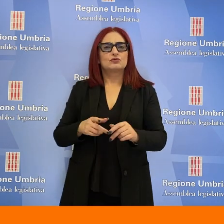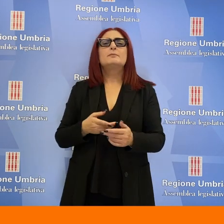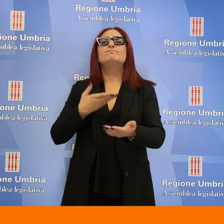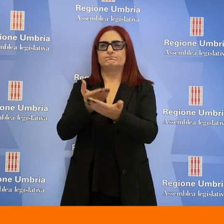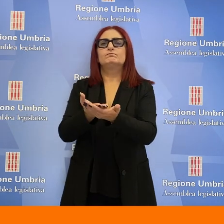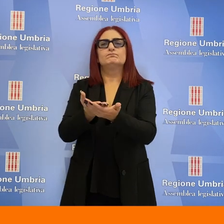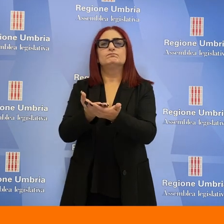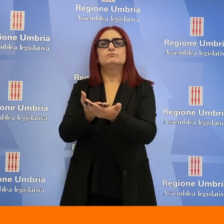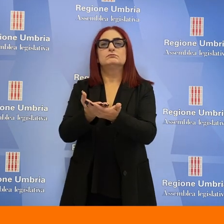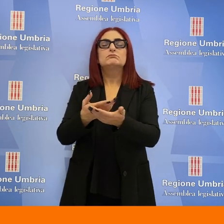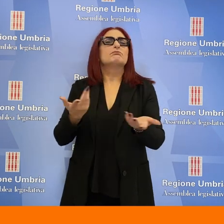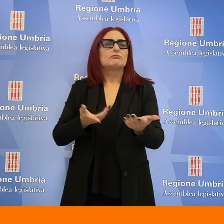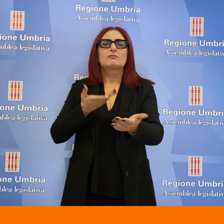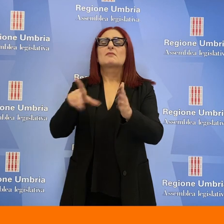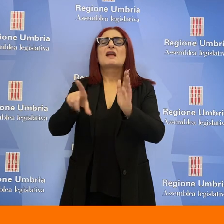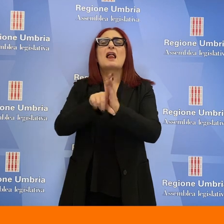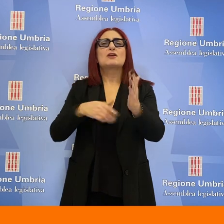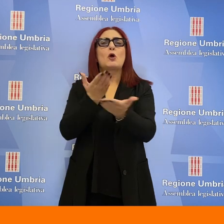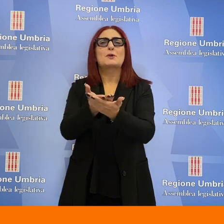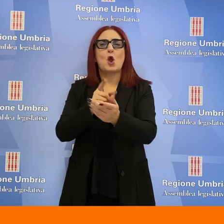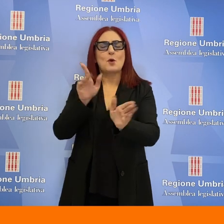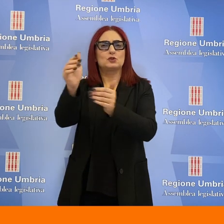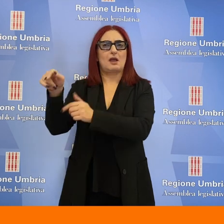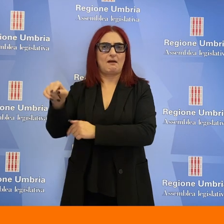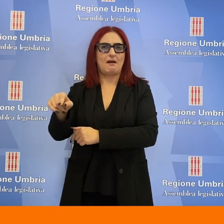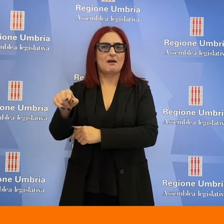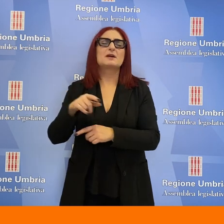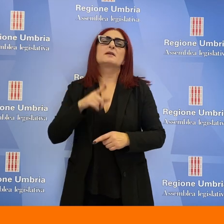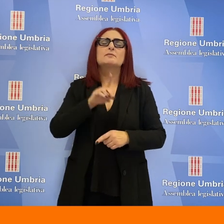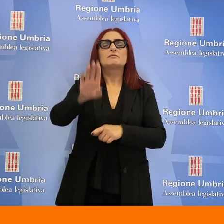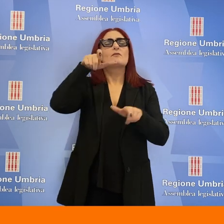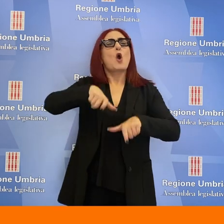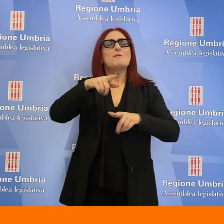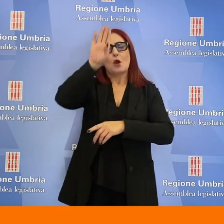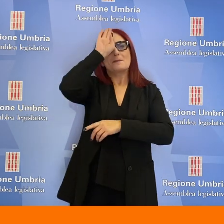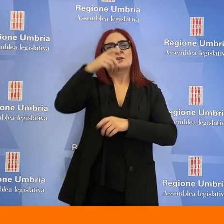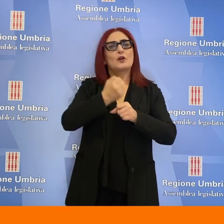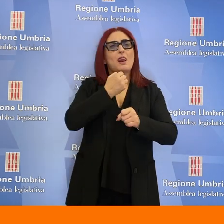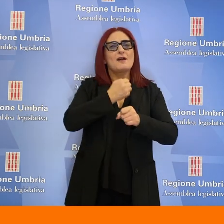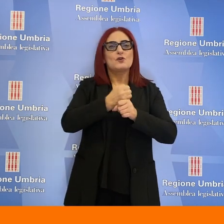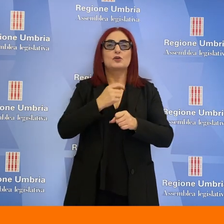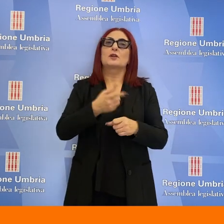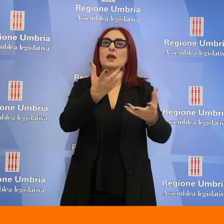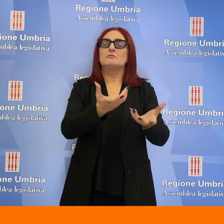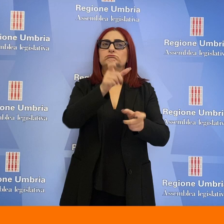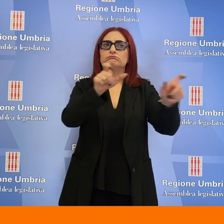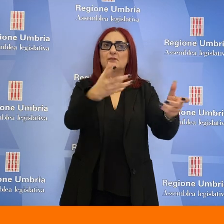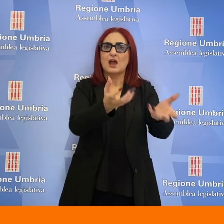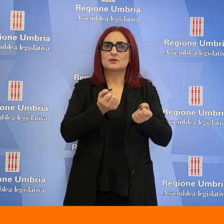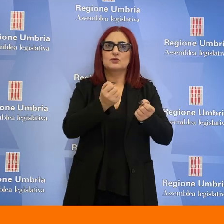una presentazione di una proposta di legge alle Camere che imponga ai datori di lavoro che si avvalgono di operatori